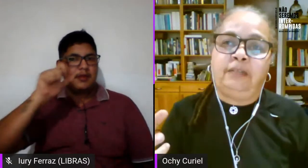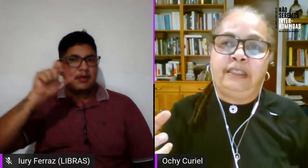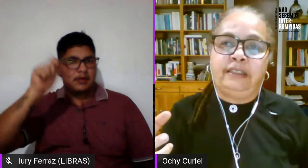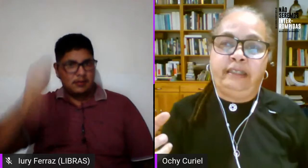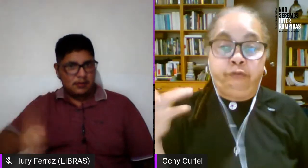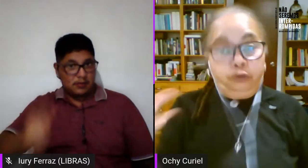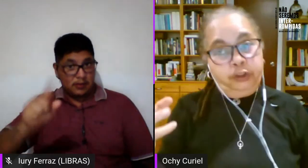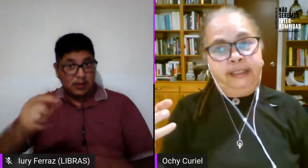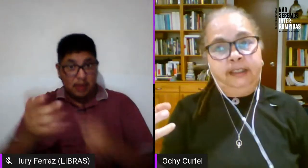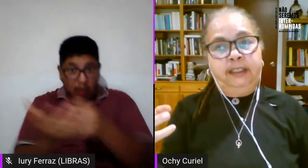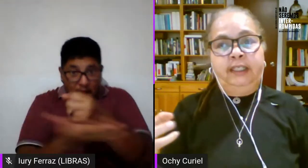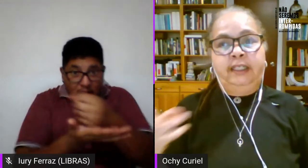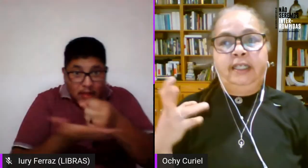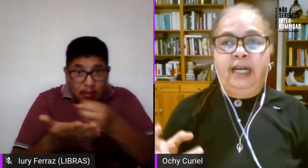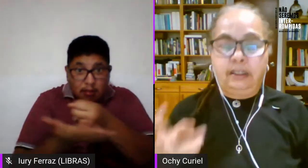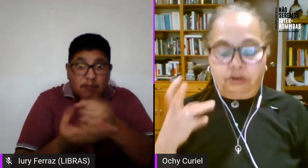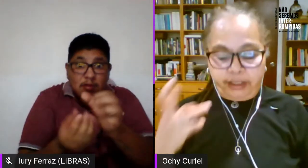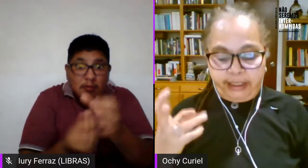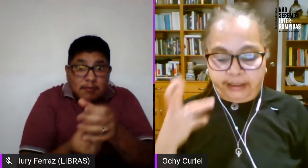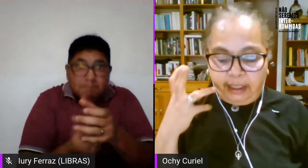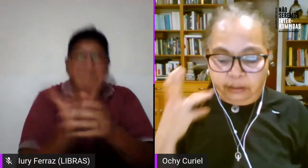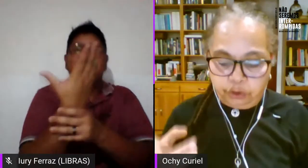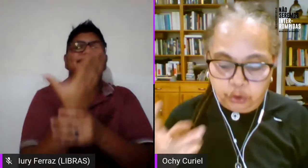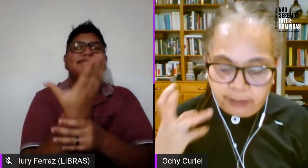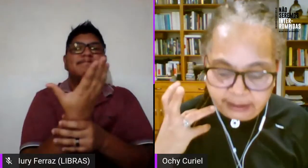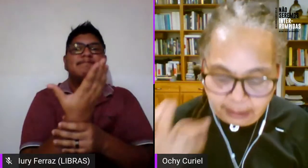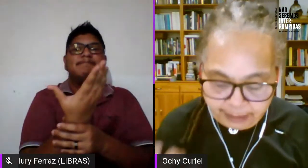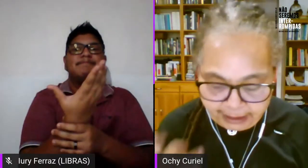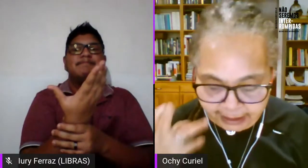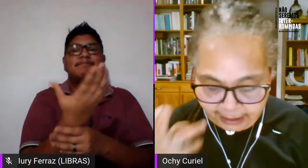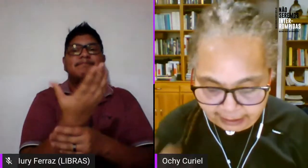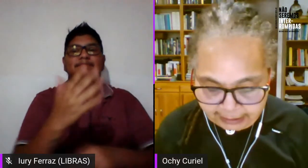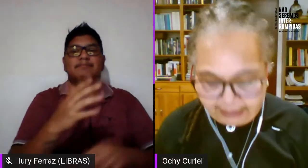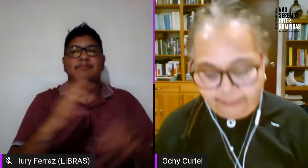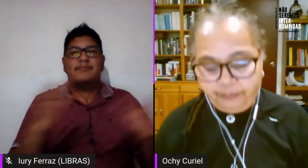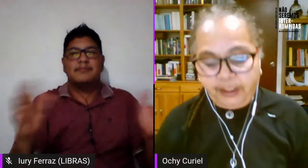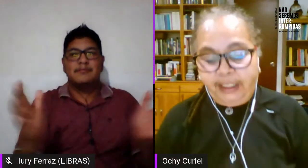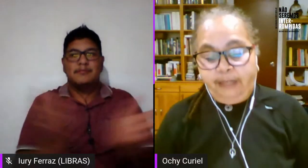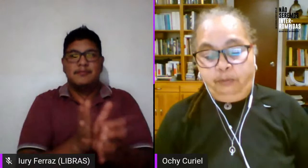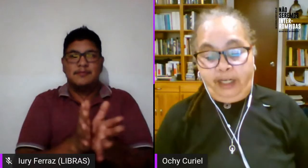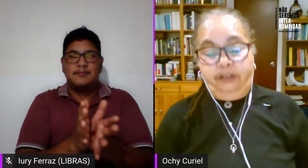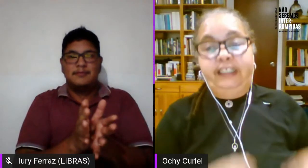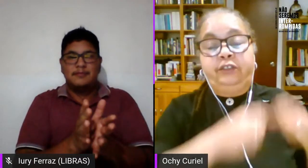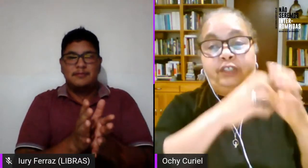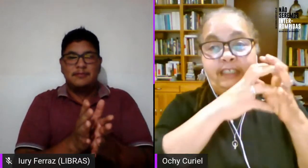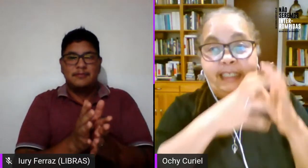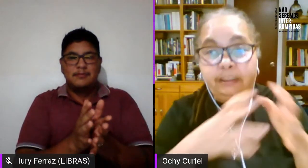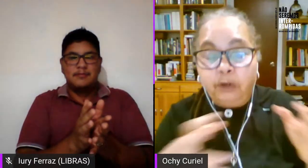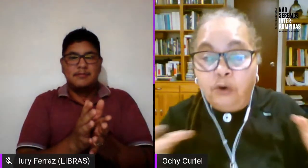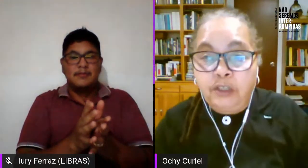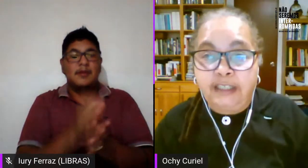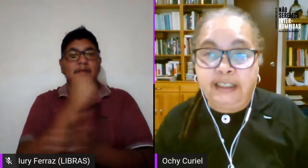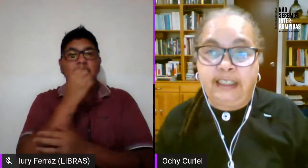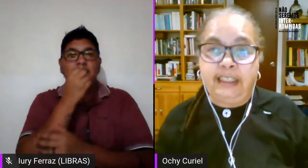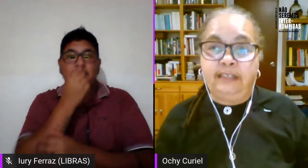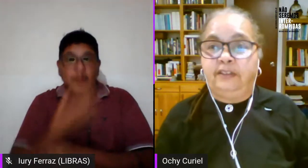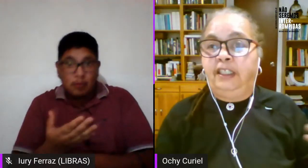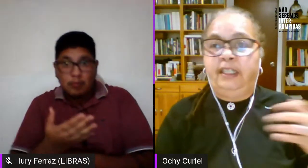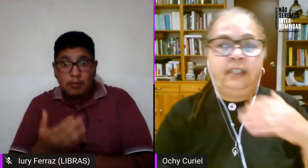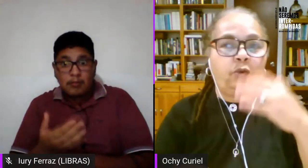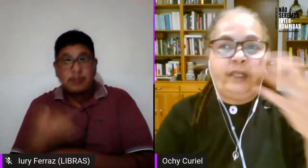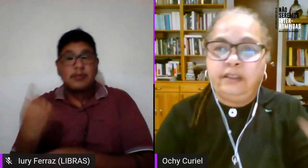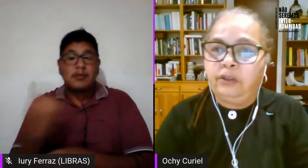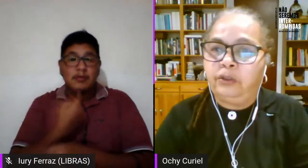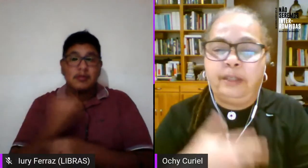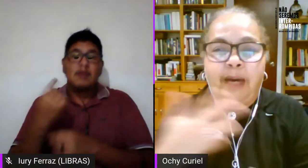fundamentalmente fundan la corriente autónoma de América Latina bueno entonces seguimos con una serie